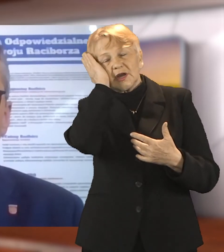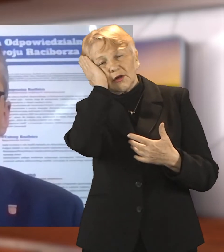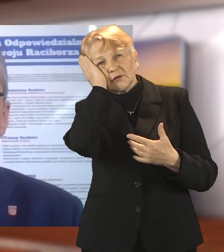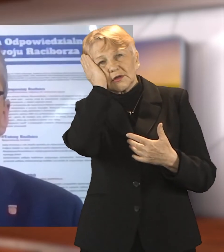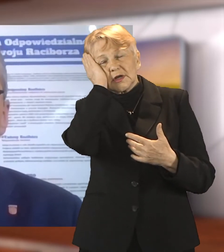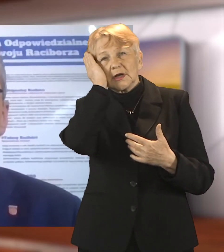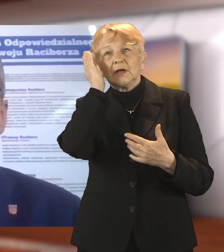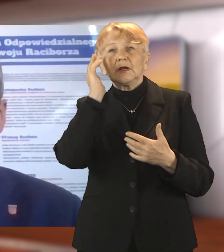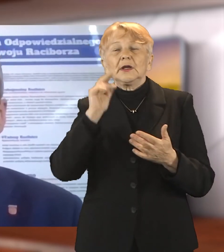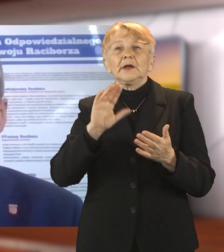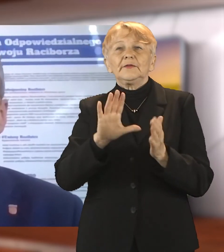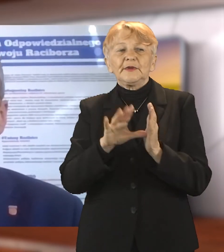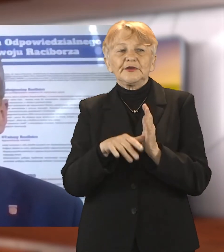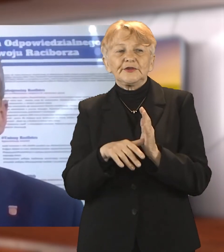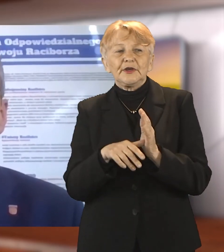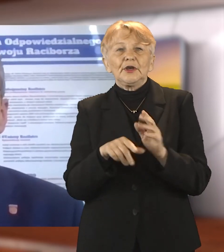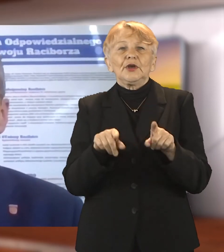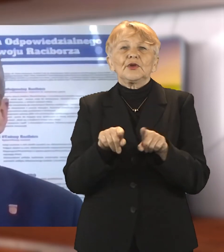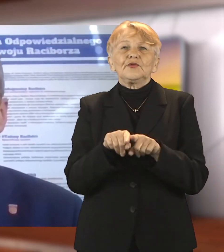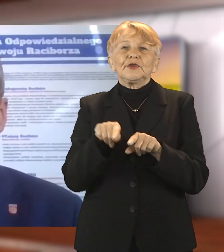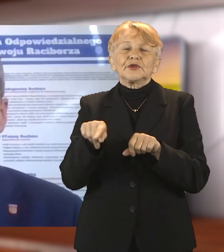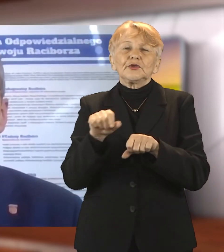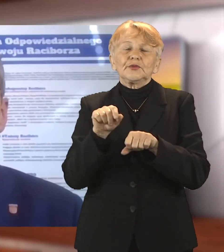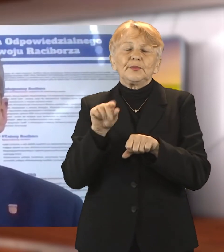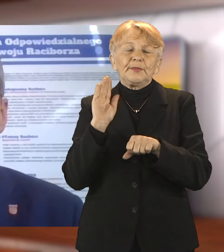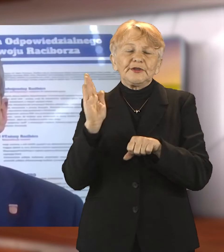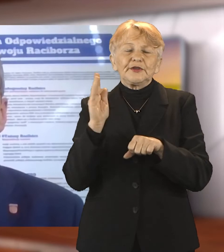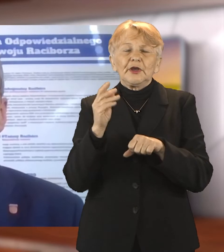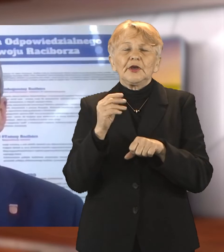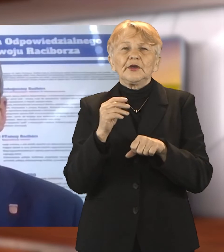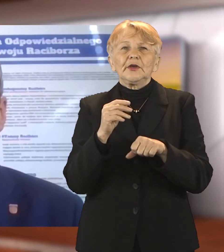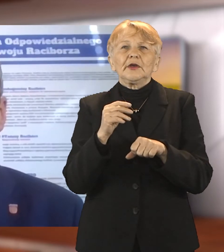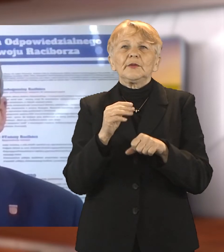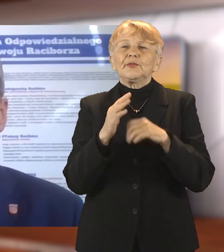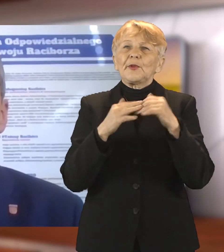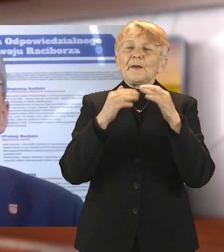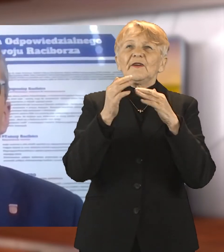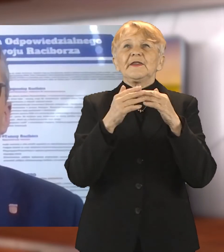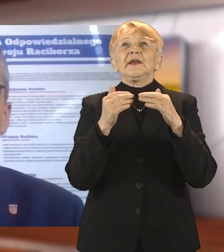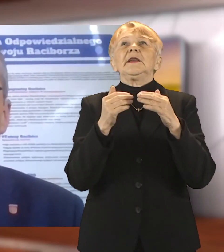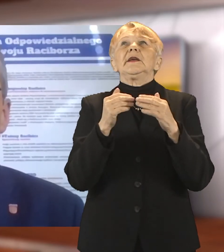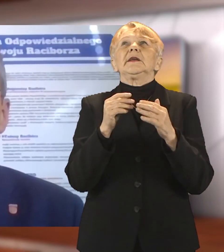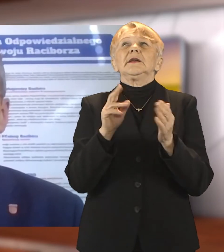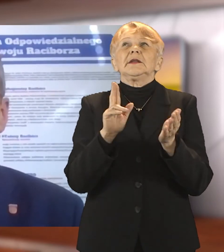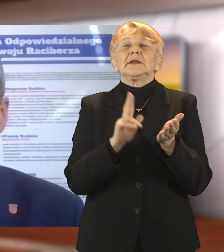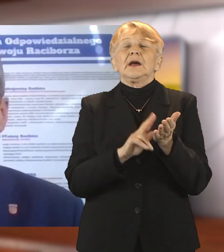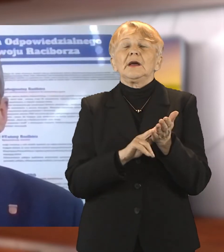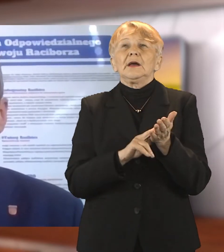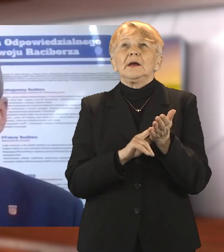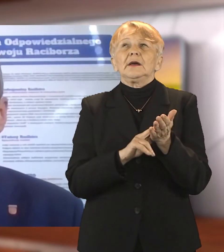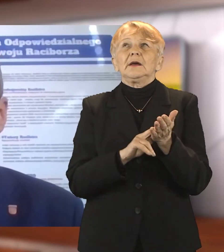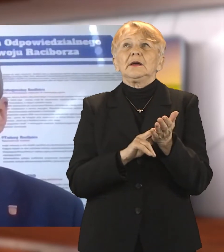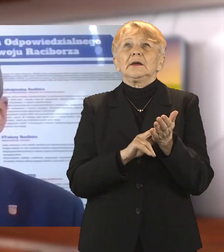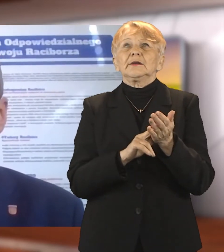likwidacja barier architektonicznych, zapewnienie dostępności do infrastruktury w